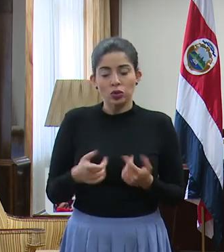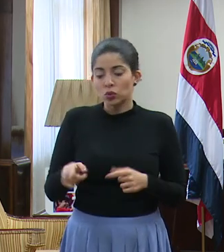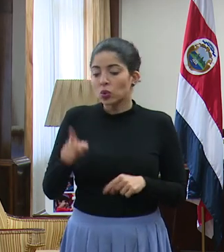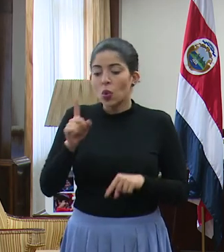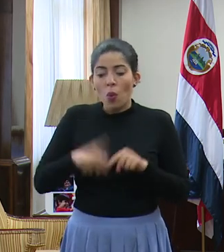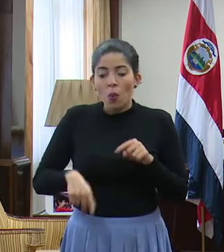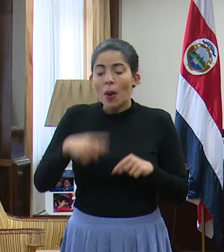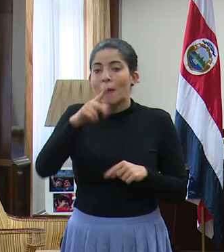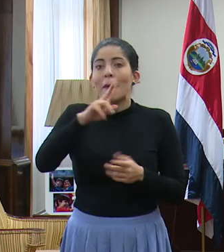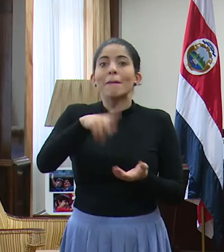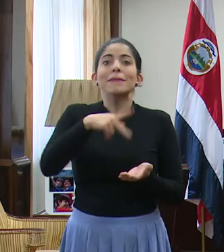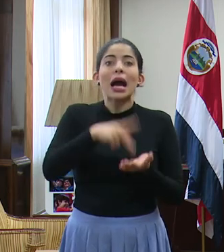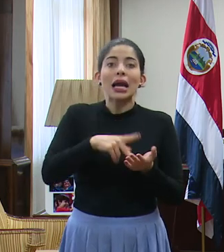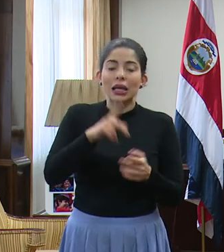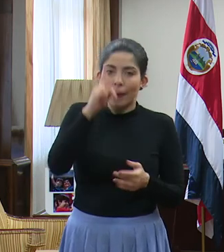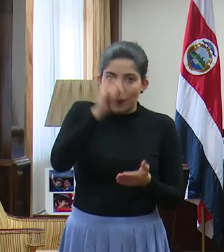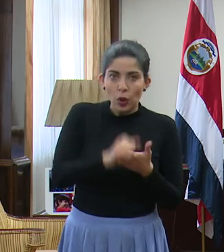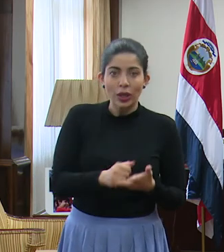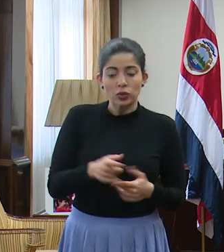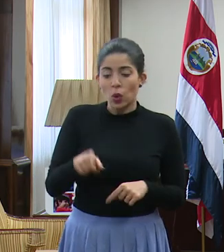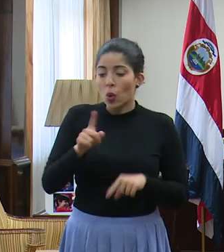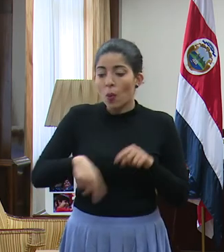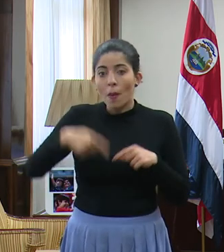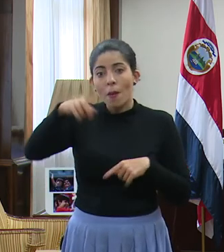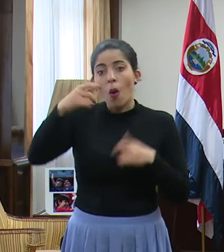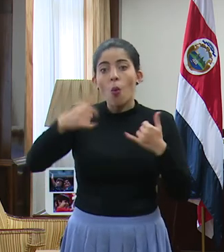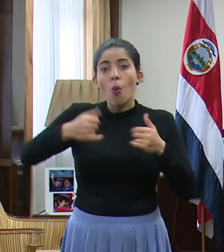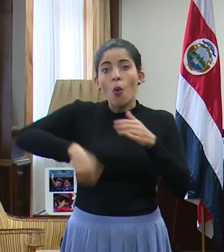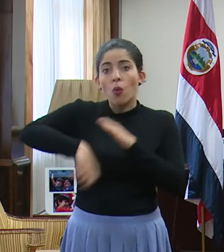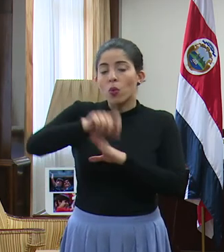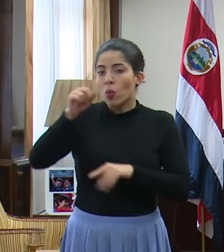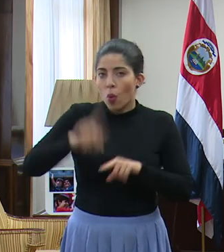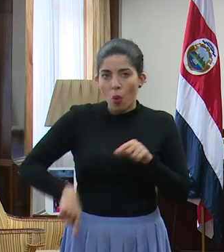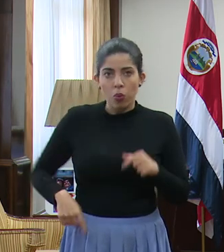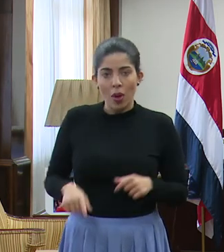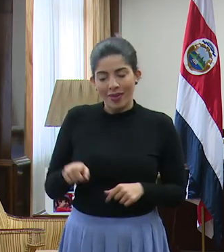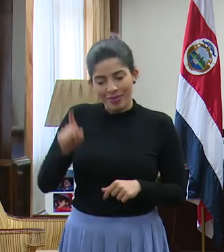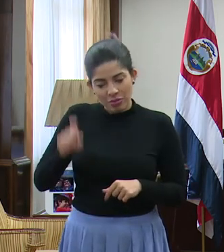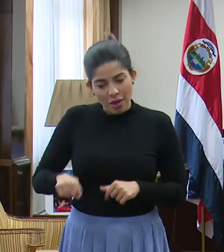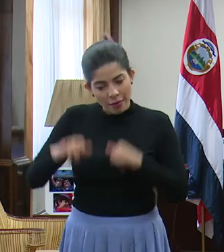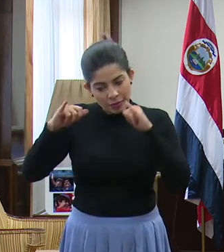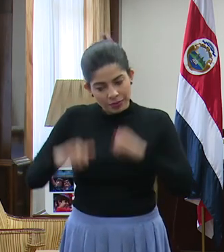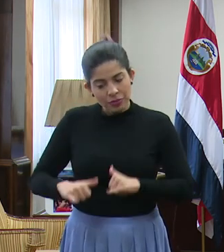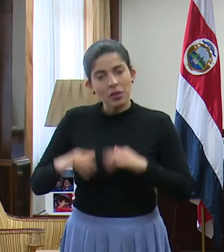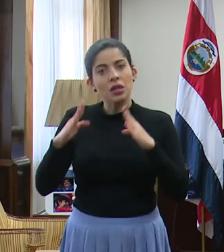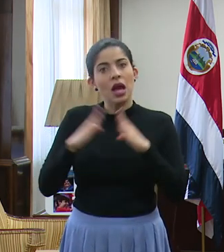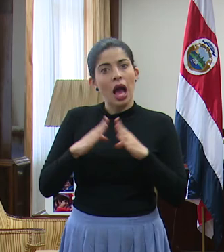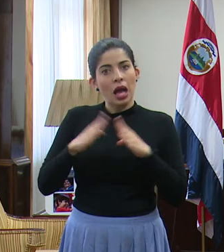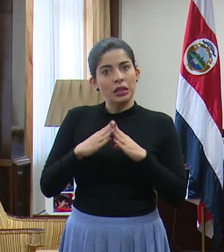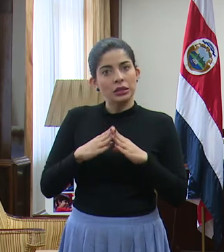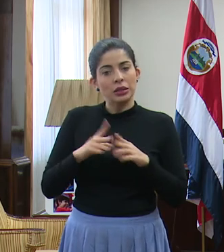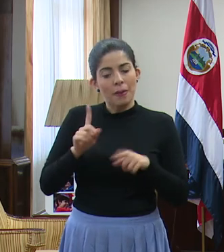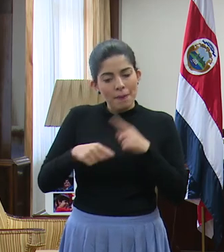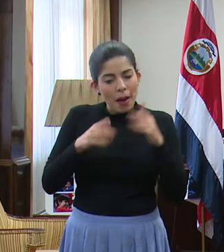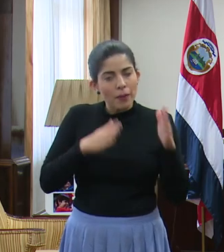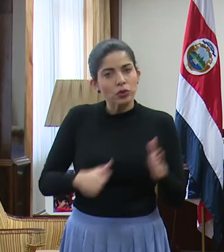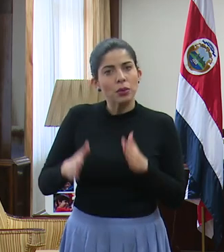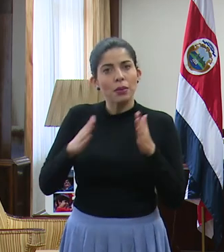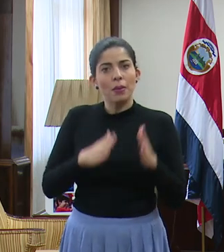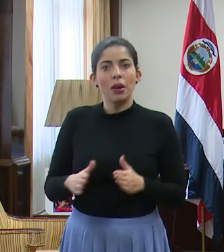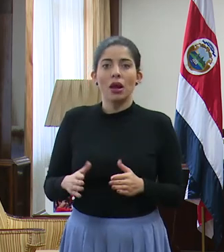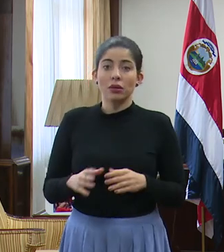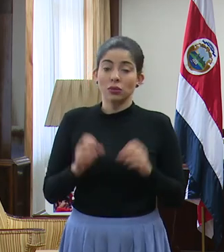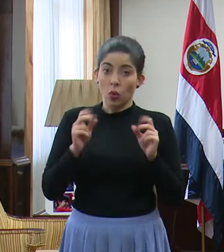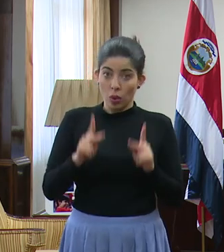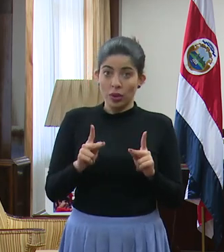eso es que no puedes ir al parque. Por eso es que no puedes ir a jugar bola. Tienes que quedarte en casa y vamos a organizarnos. Bueno,